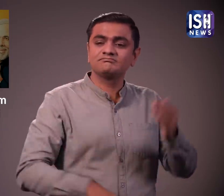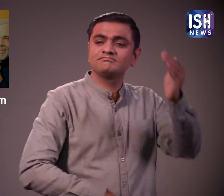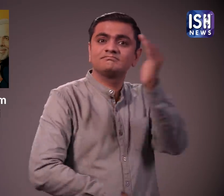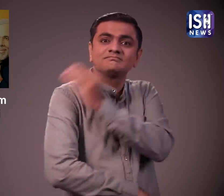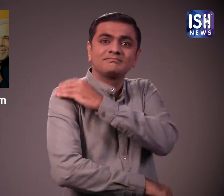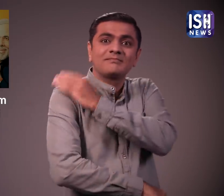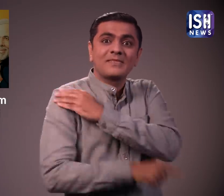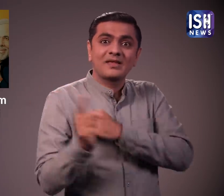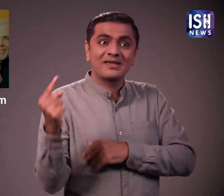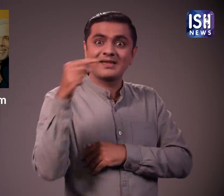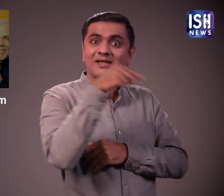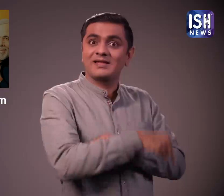और उसे महसूस किया